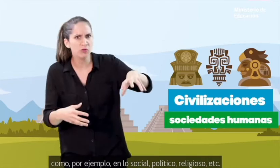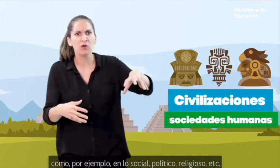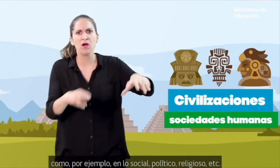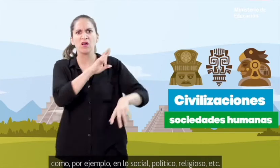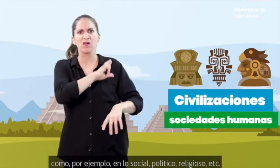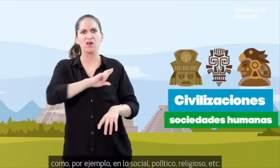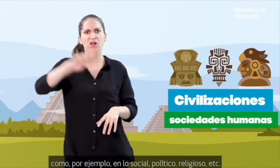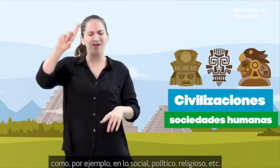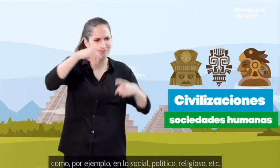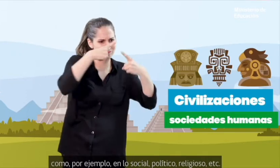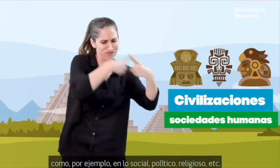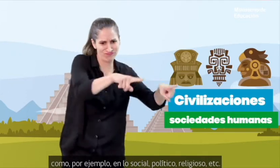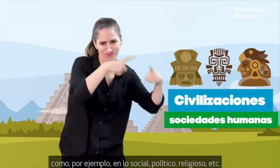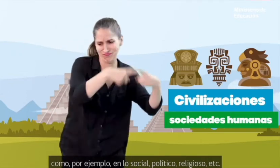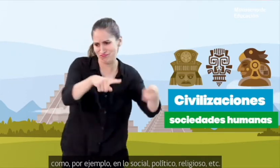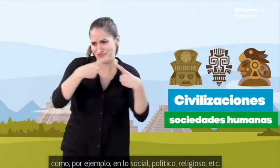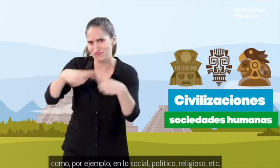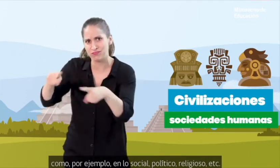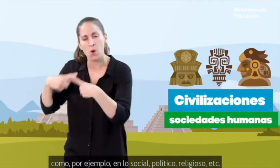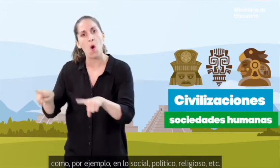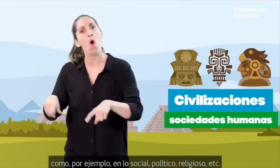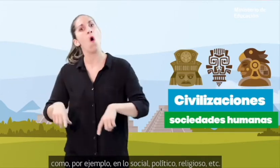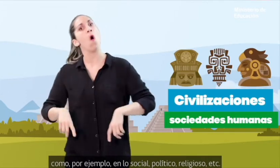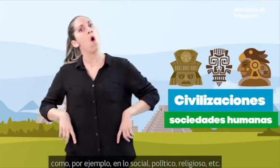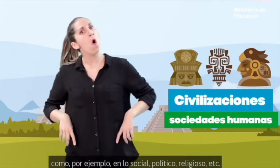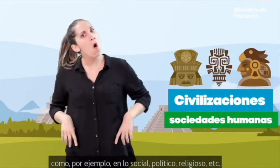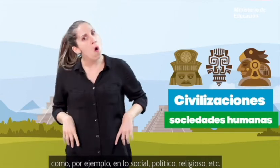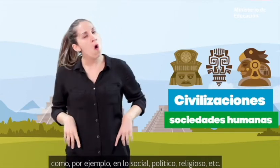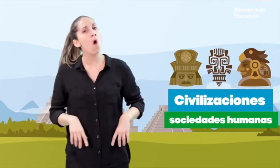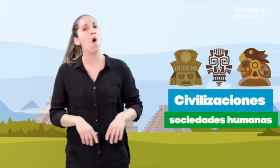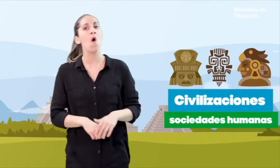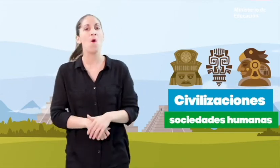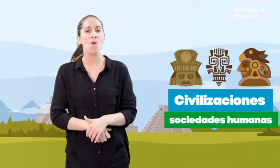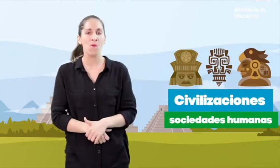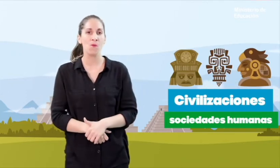ejemplo en lo social, político, religioso, etc.